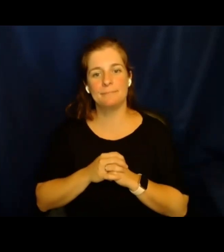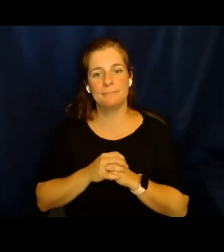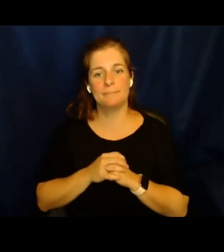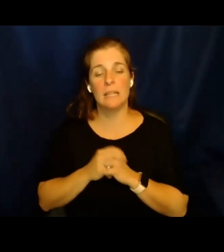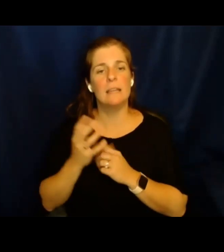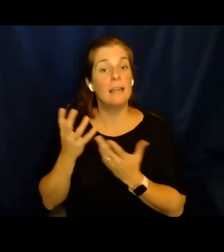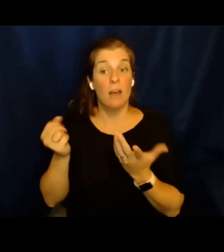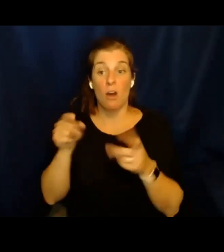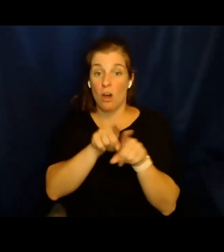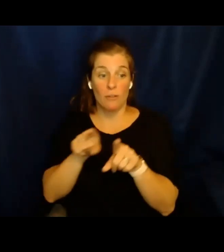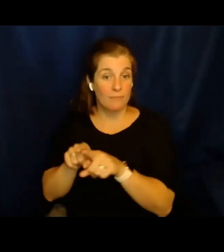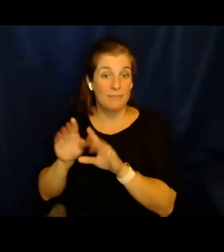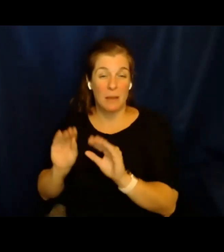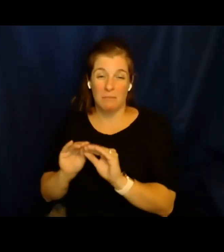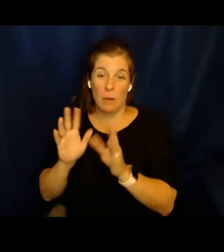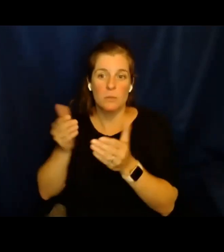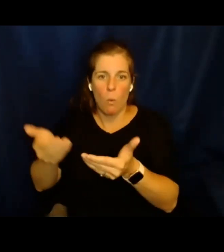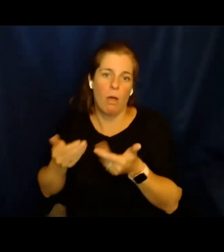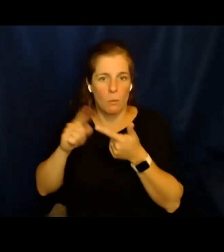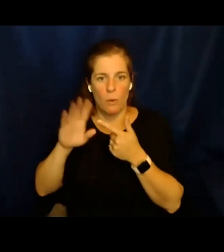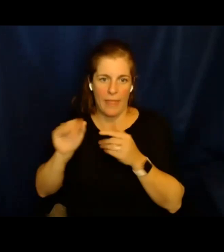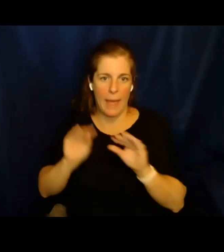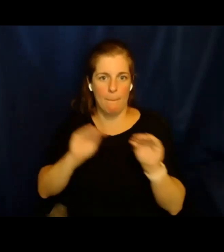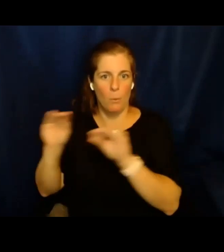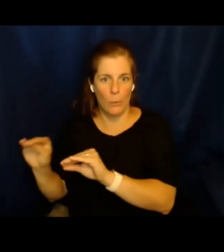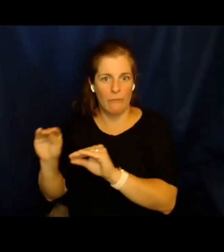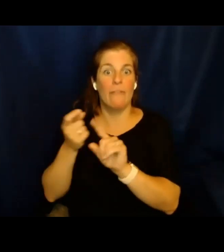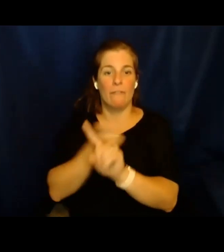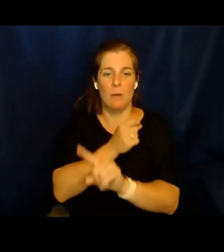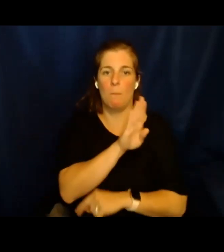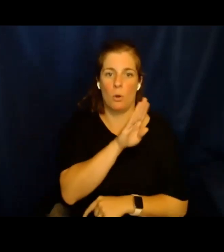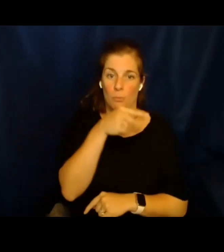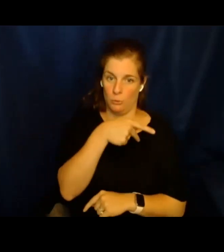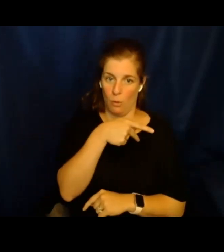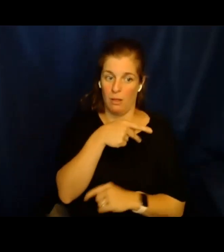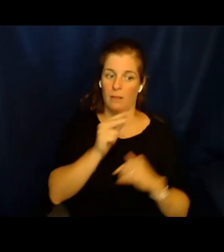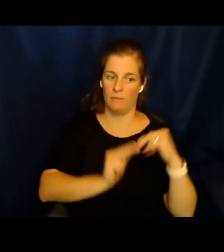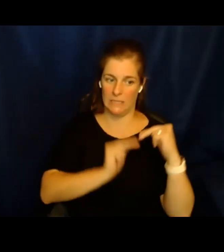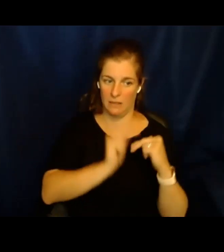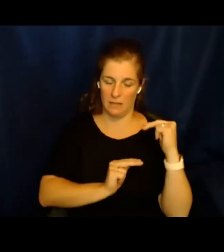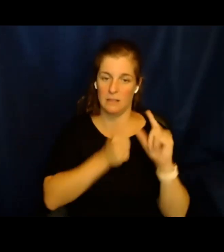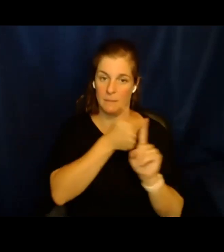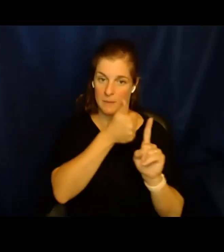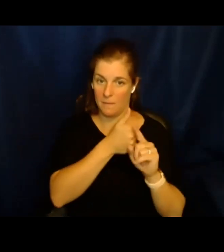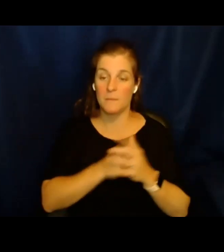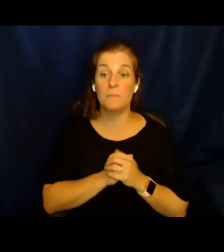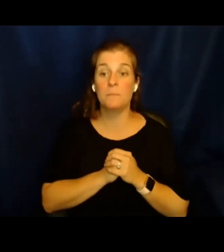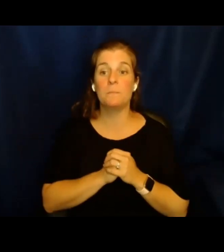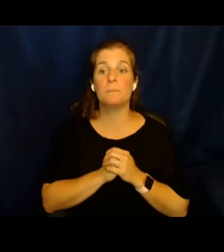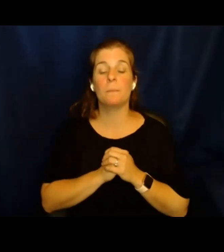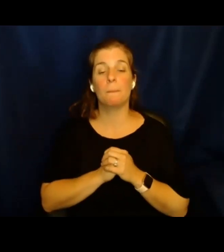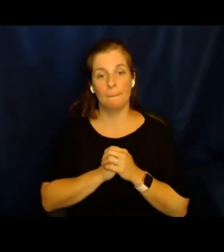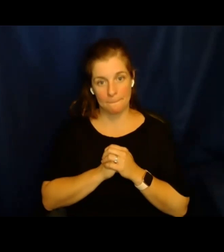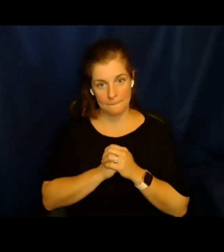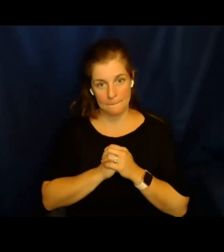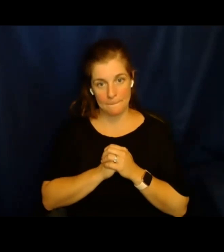Y eso, obviamente, fue algo bienvenido en su movimiento, el mover a los chicos a